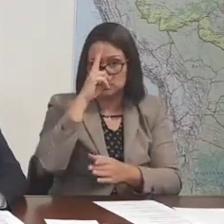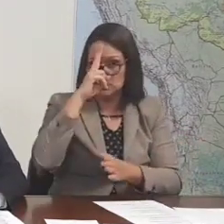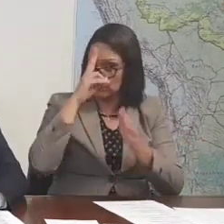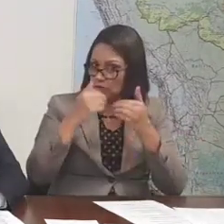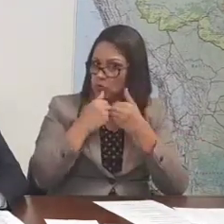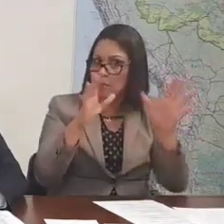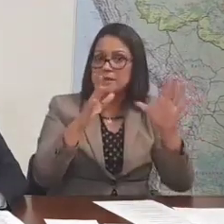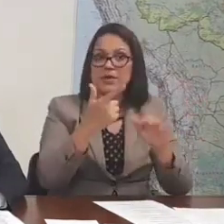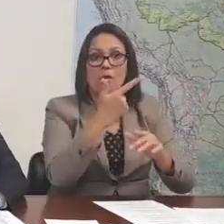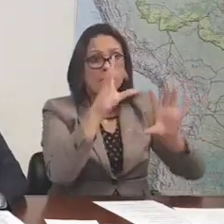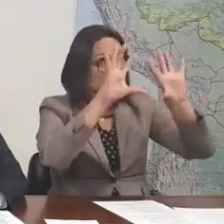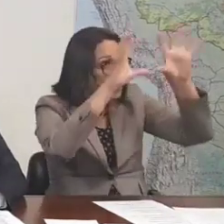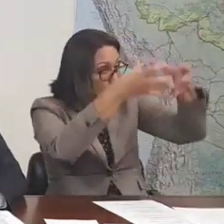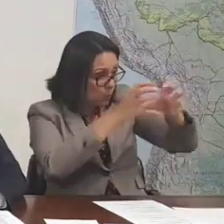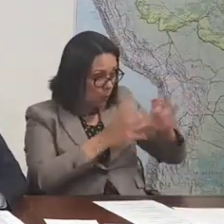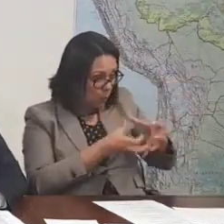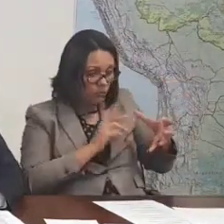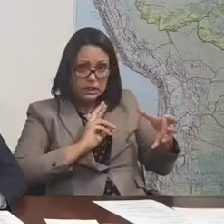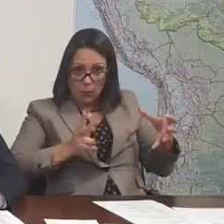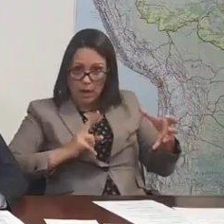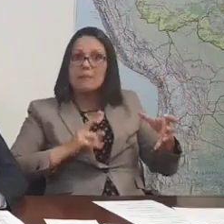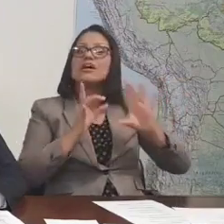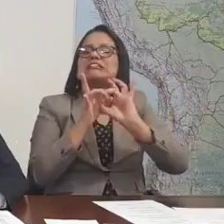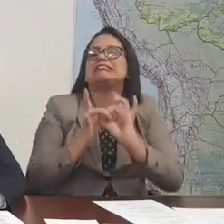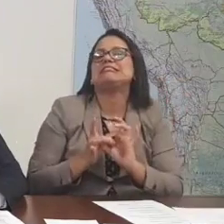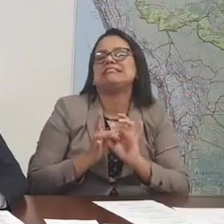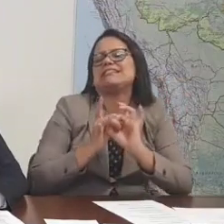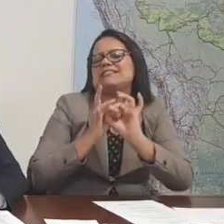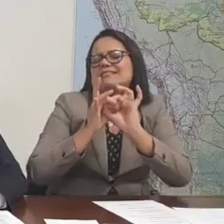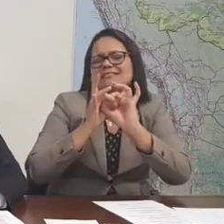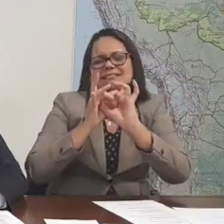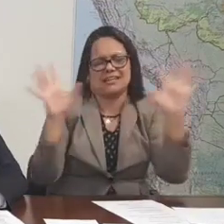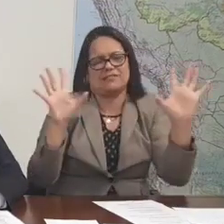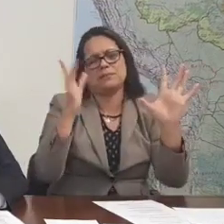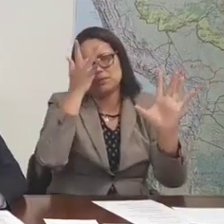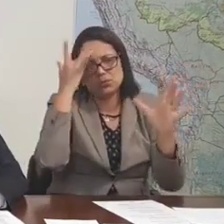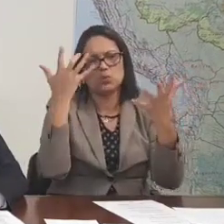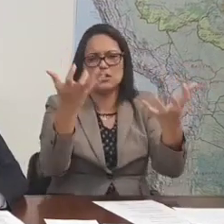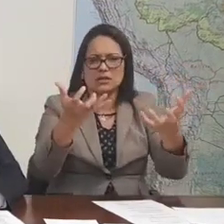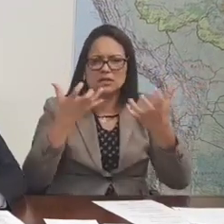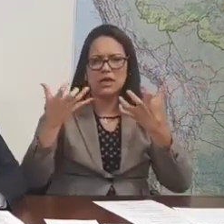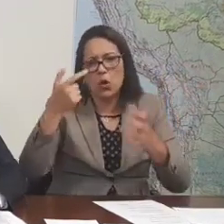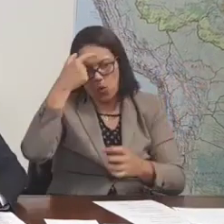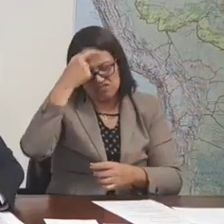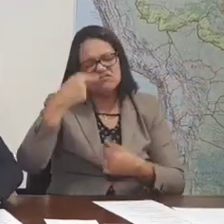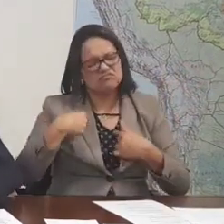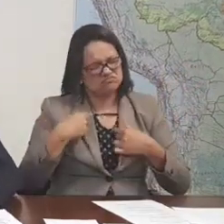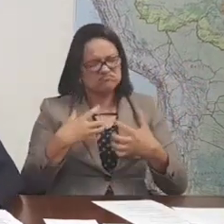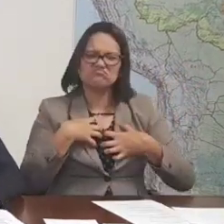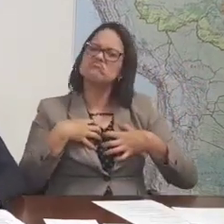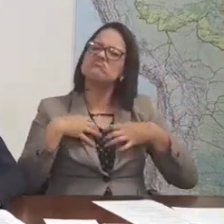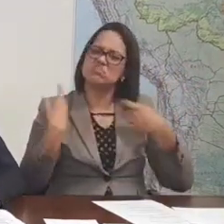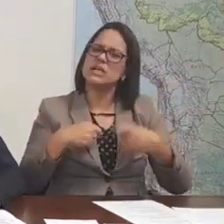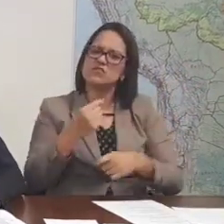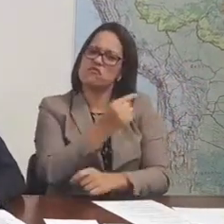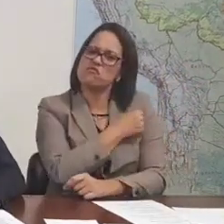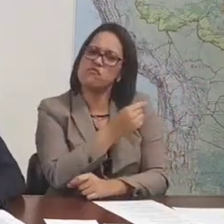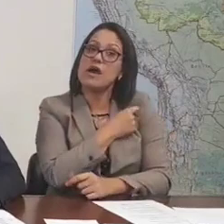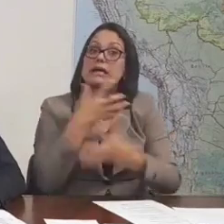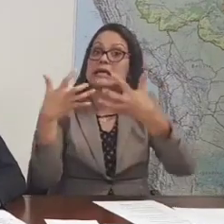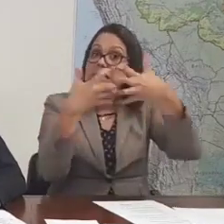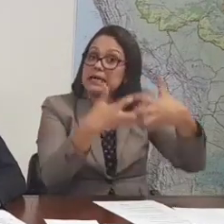autoriza para os outras pessoas em geral. Aí pode, pode, quem tem consciência da necessidade da vacina, os